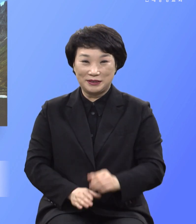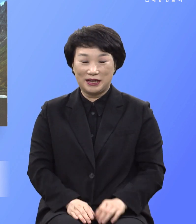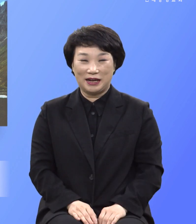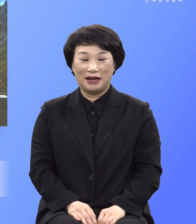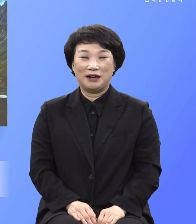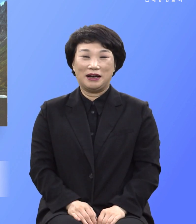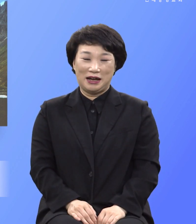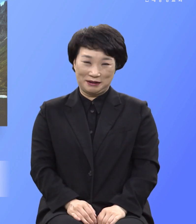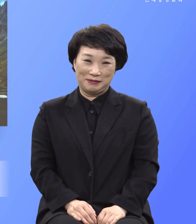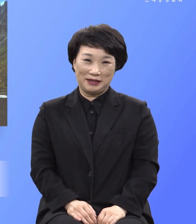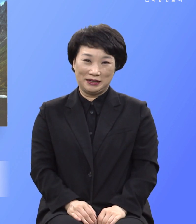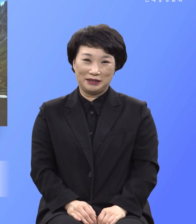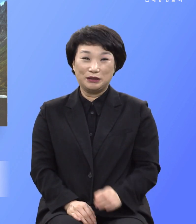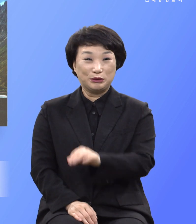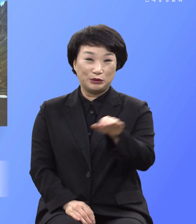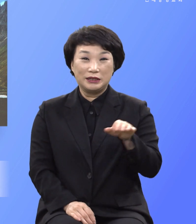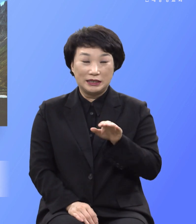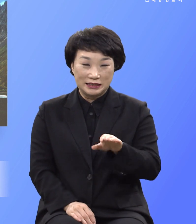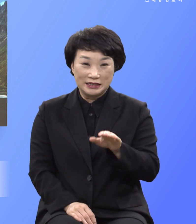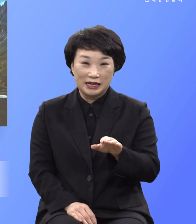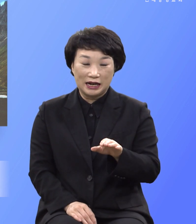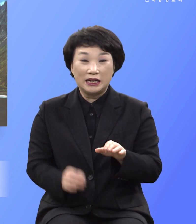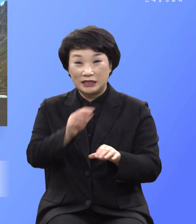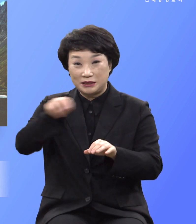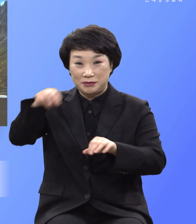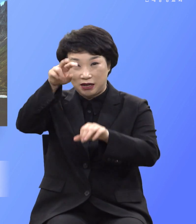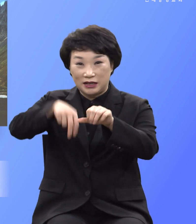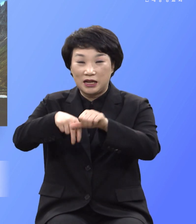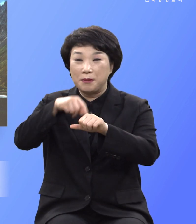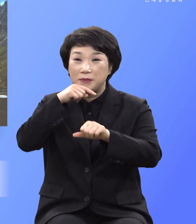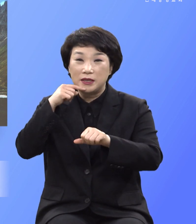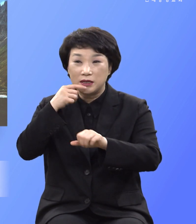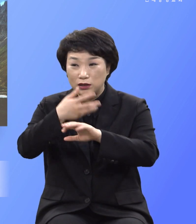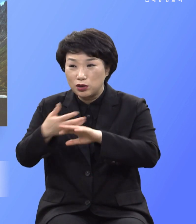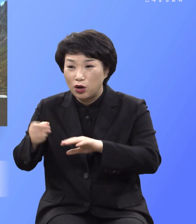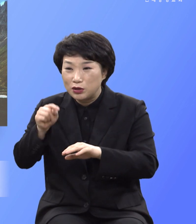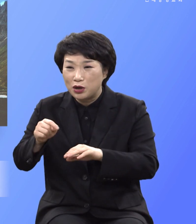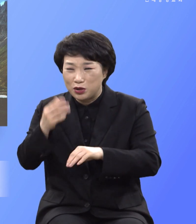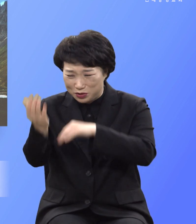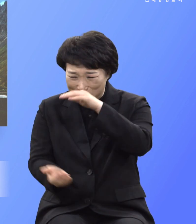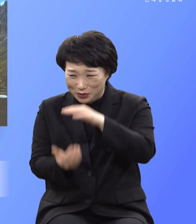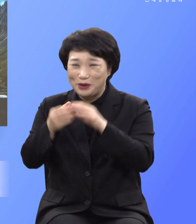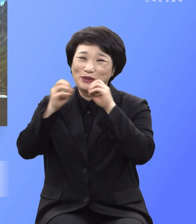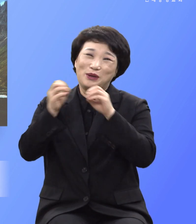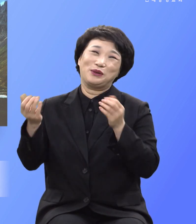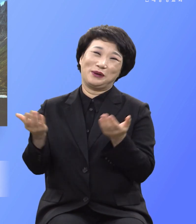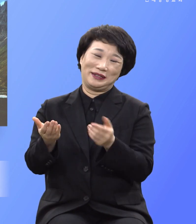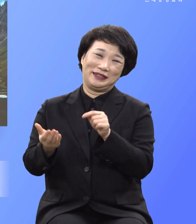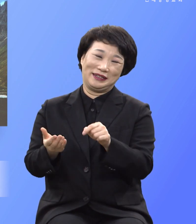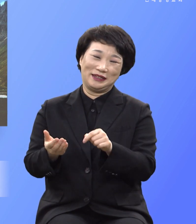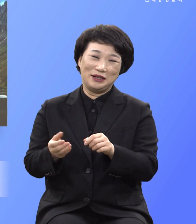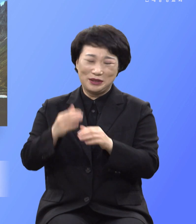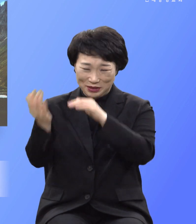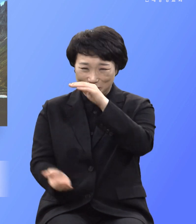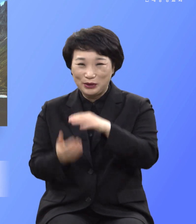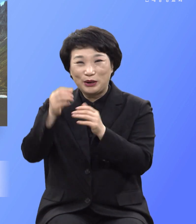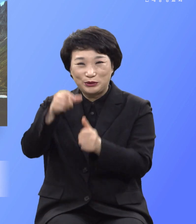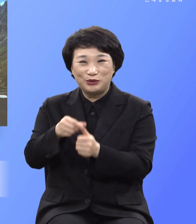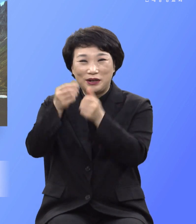우리는 정말로 십자가의 피는 최상의 전도요 최상의 구원이요 나를